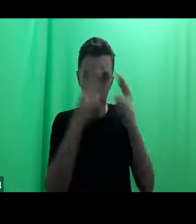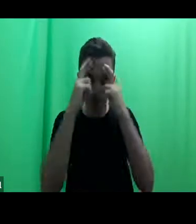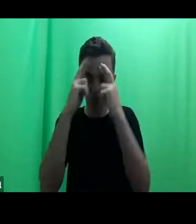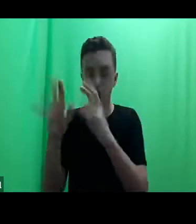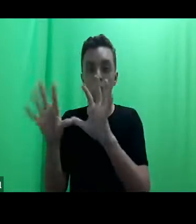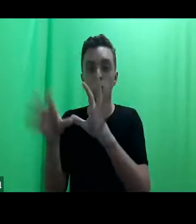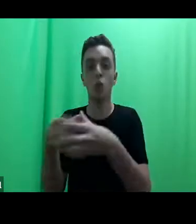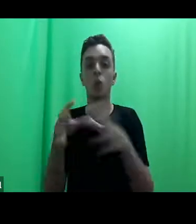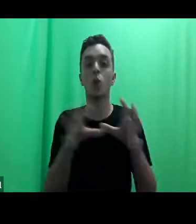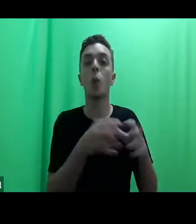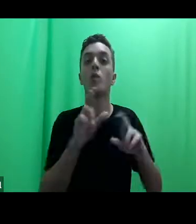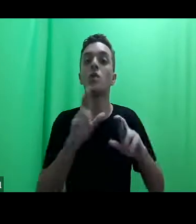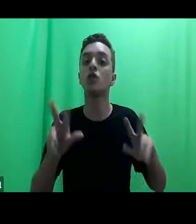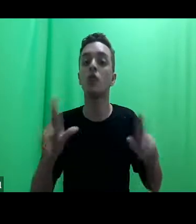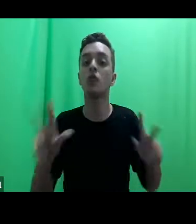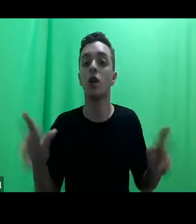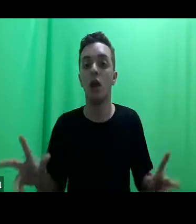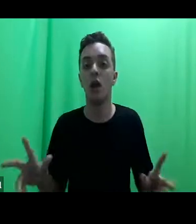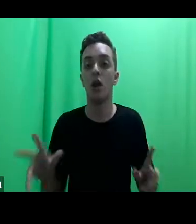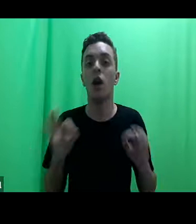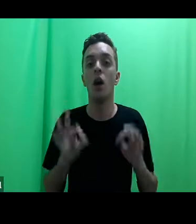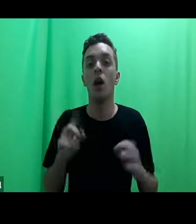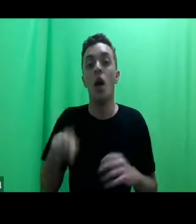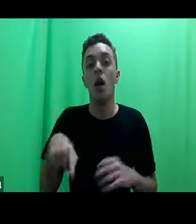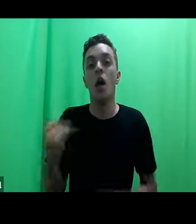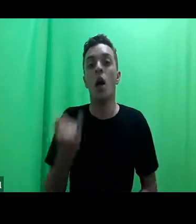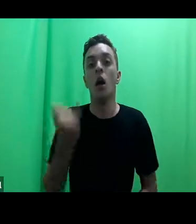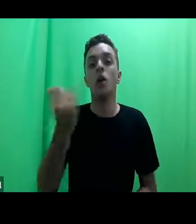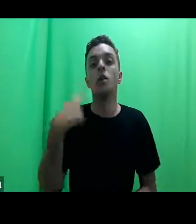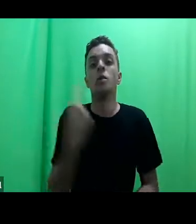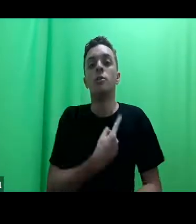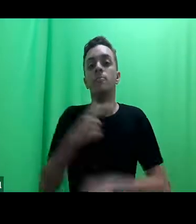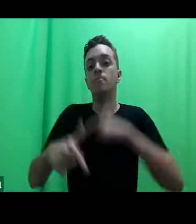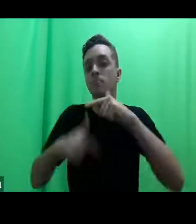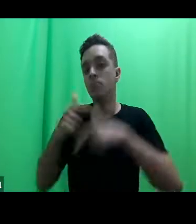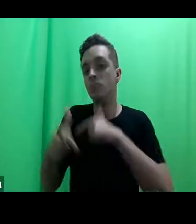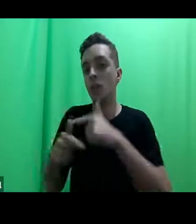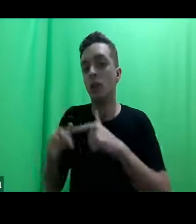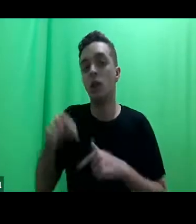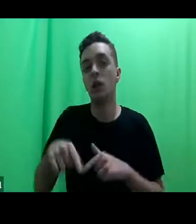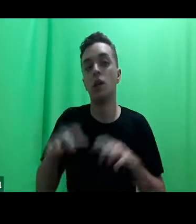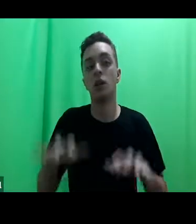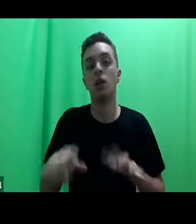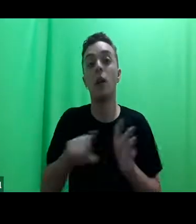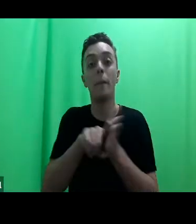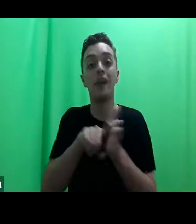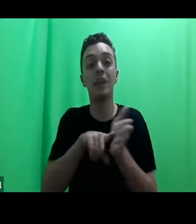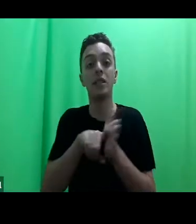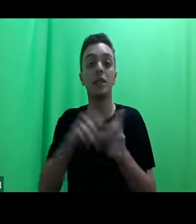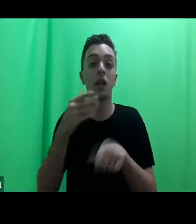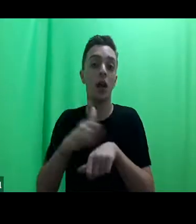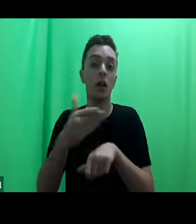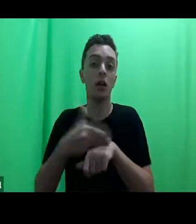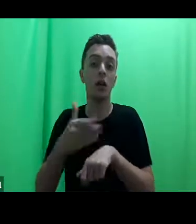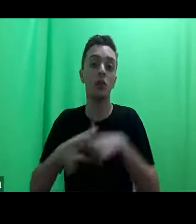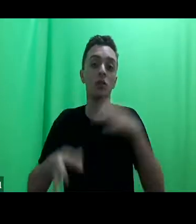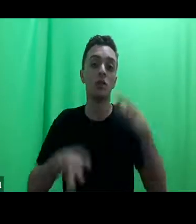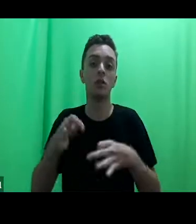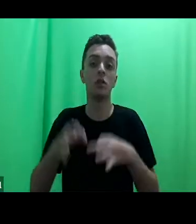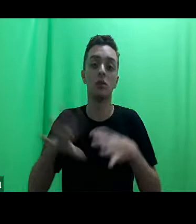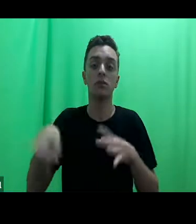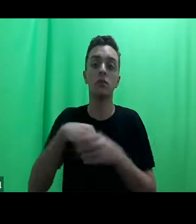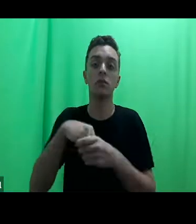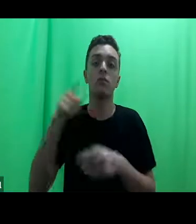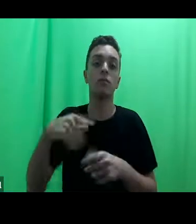também é importante. A pesquisa e a prática jurídica engajada são importantes no trabalho de